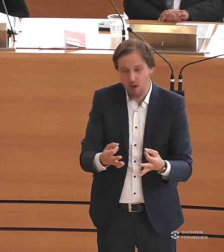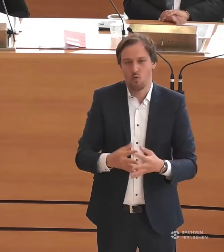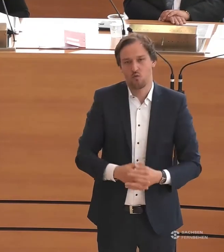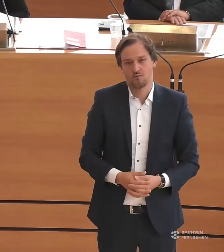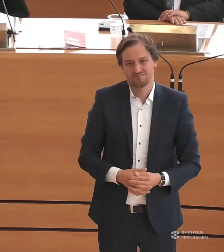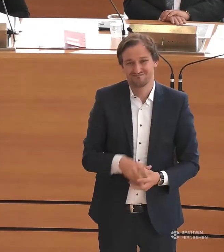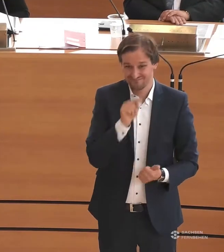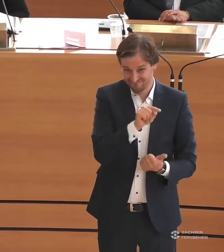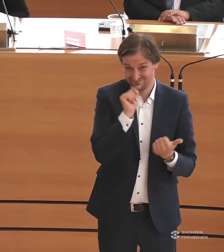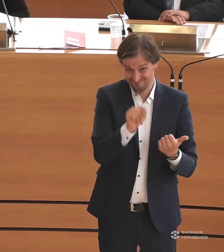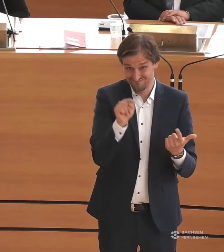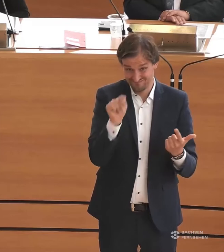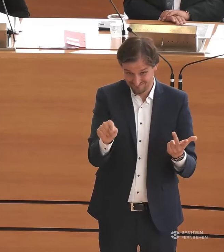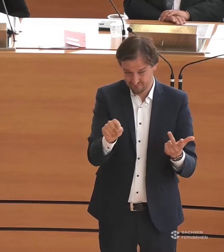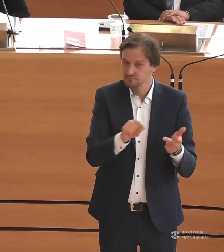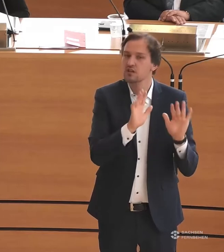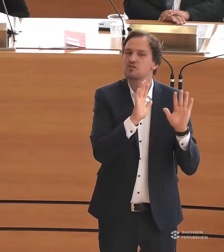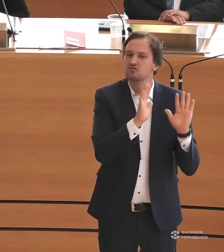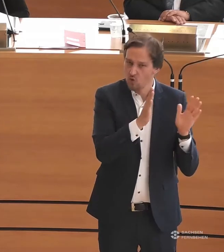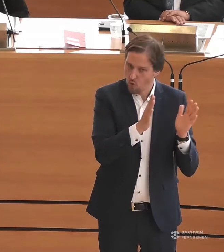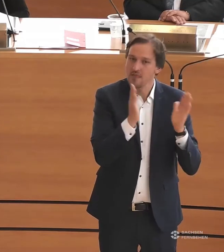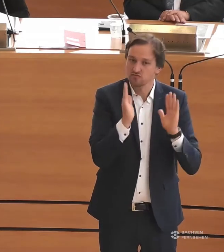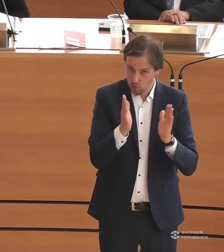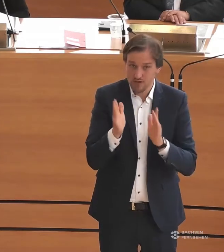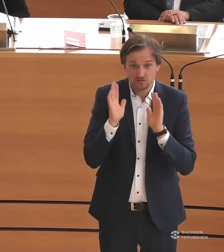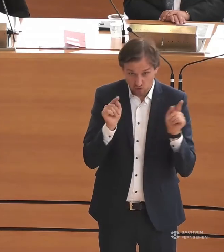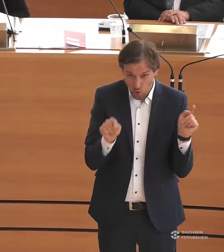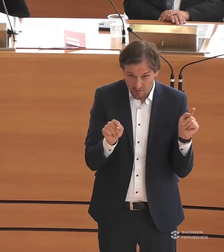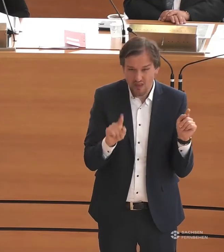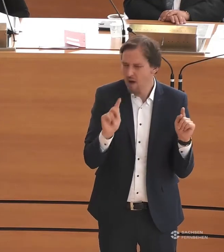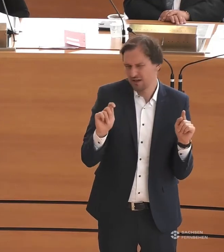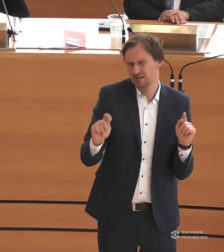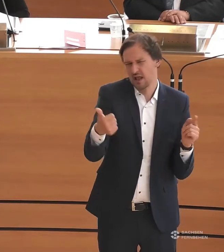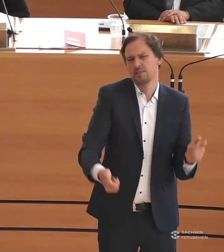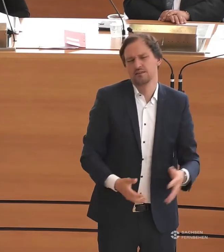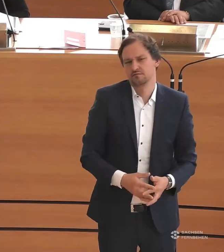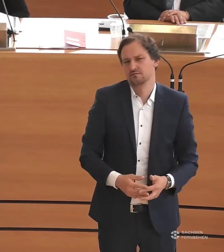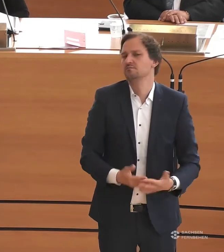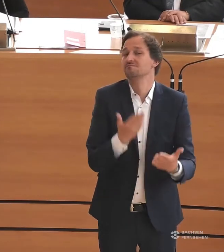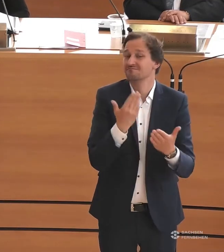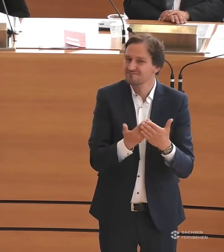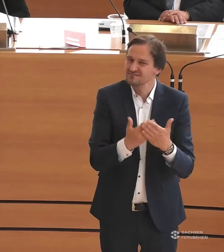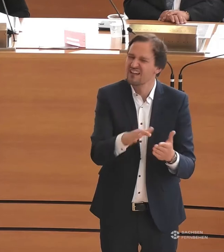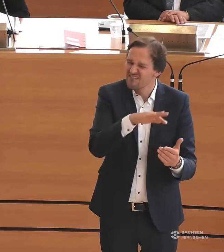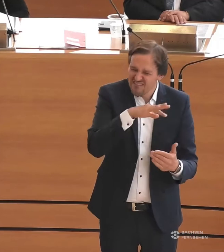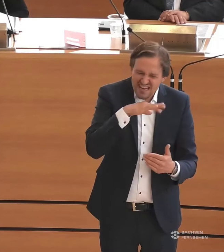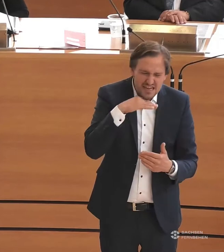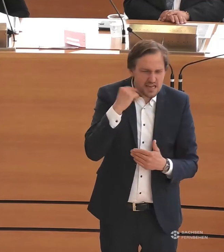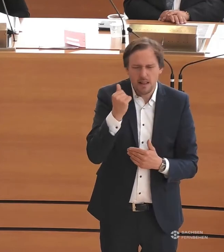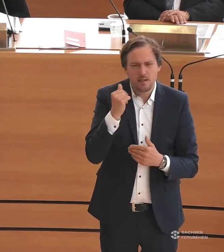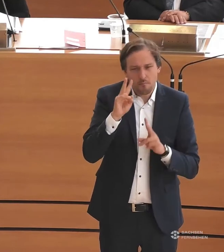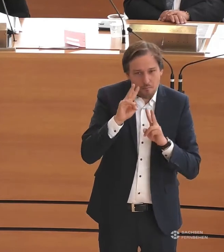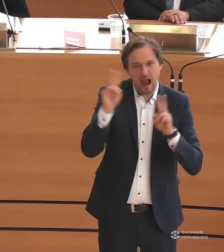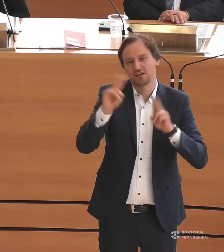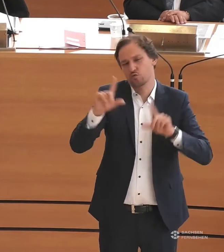All das sind Dinge, die schon existieren, aber die leider an vielen Stellen noch eine Seltenheit sind. Und es gibt so vieles, was immer noch wenig Beachtung